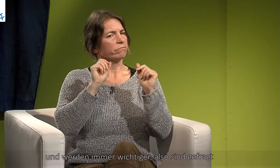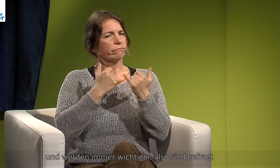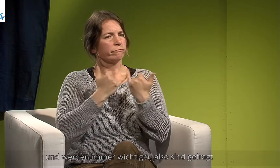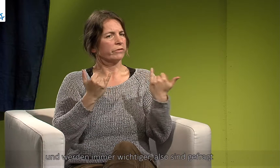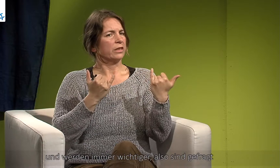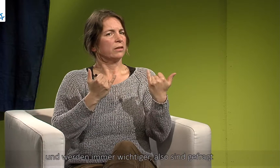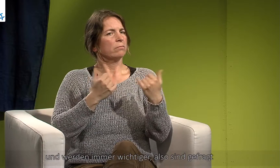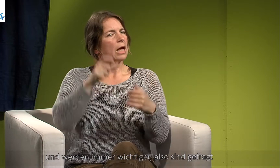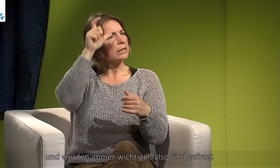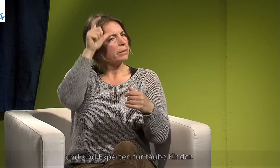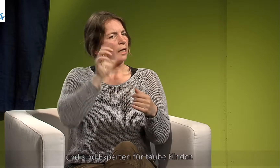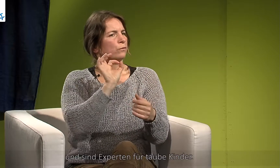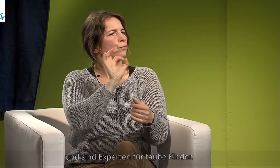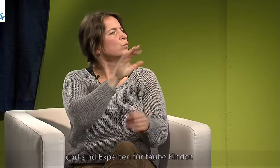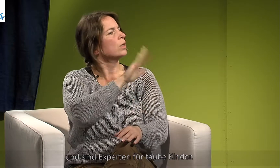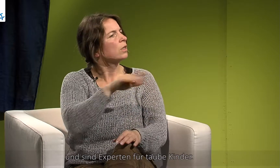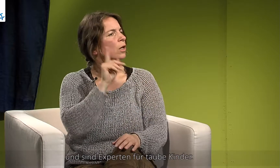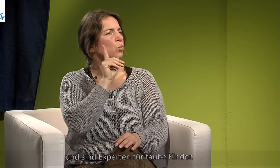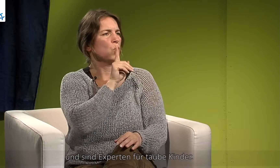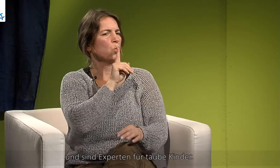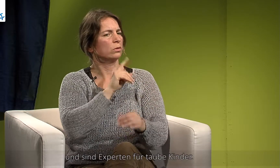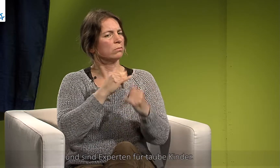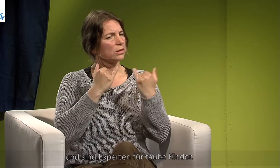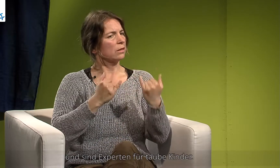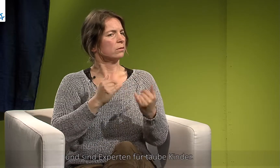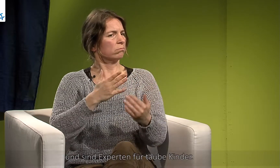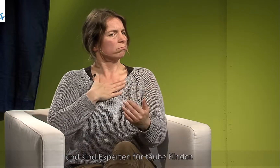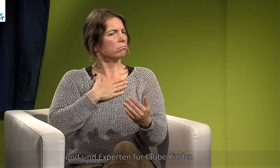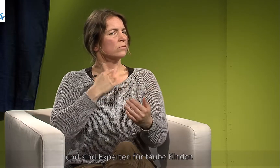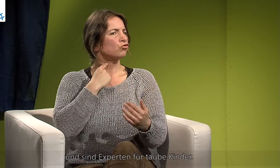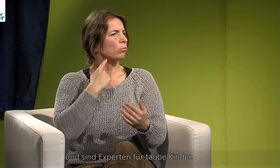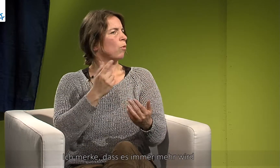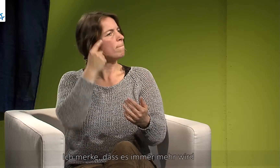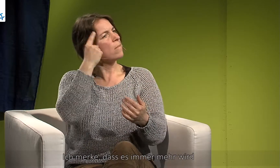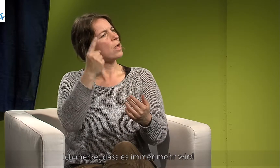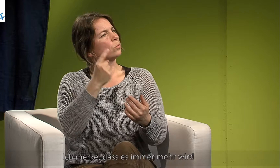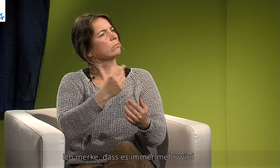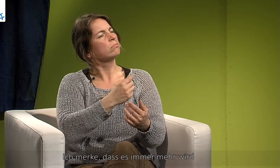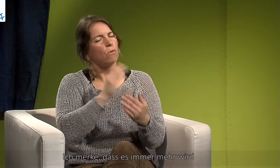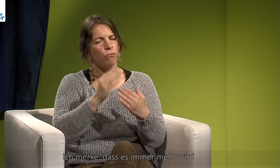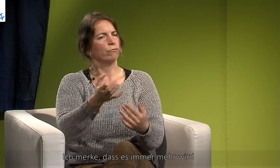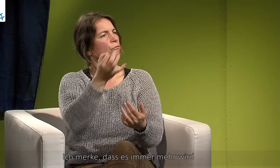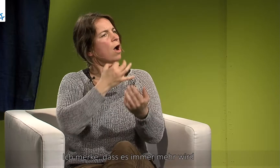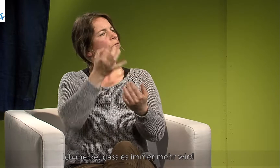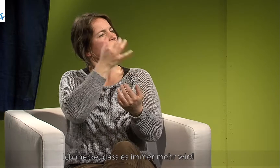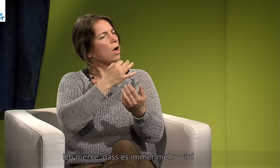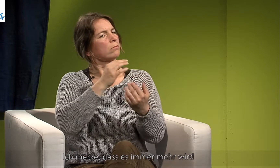sind gefragt und sind Experten für gehörlose Kinder. Also ich merke einfach, dass es immer mehr wird